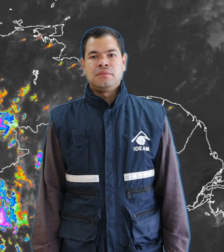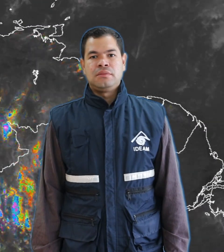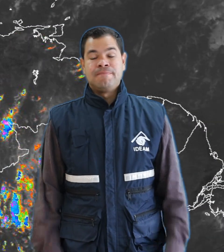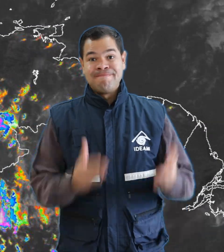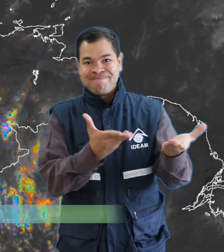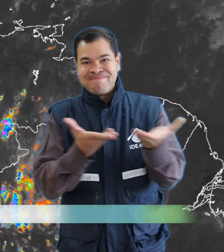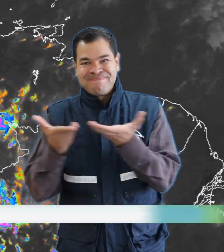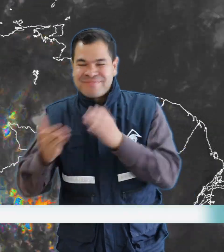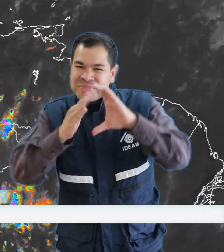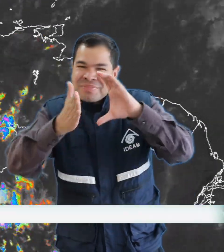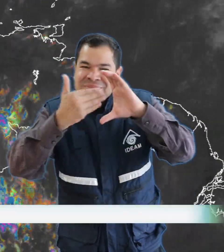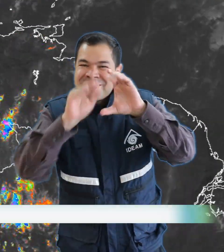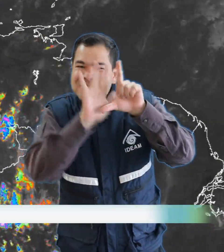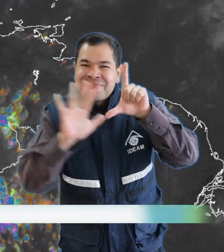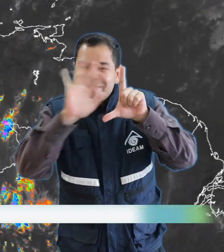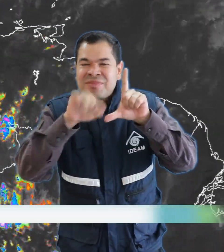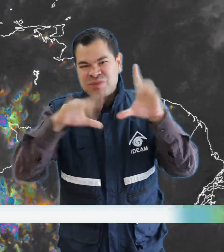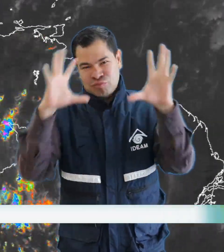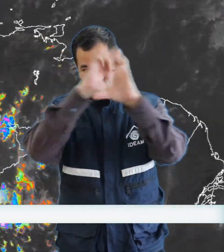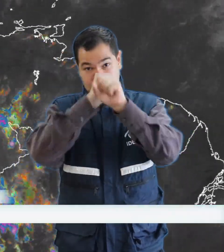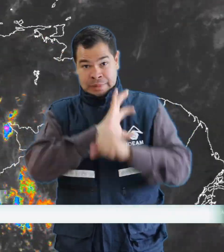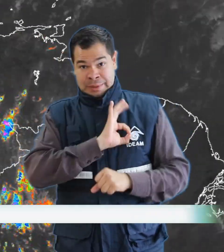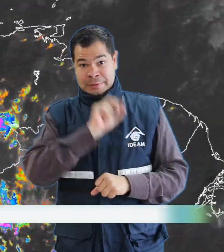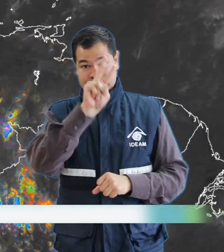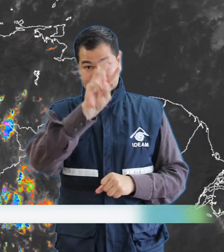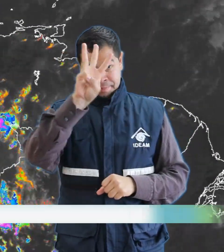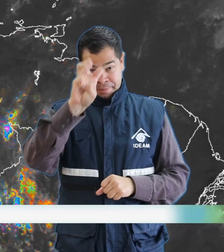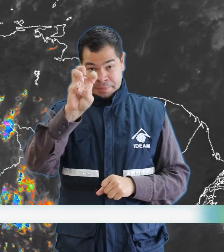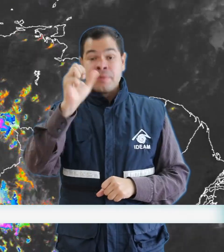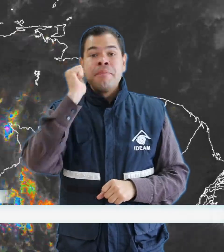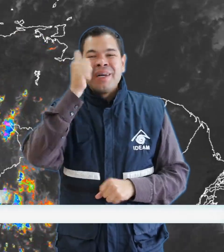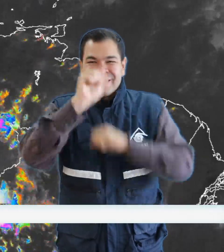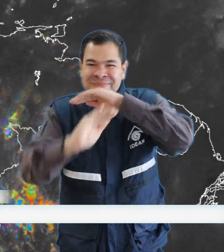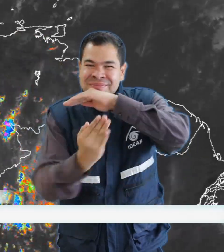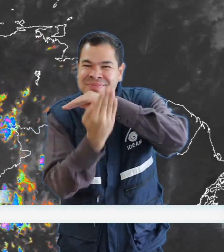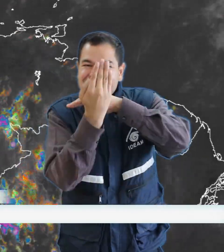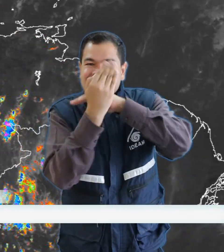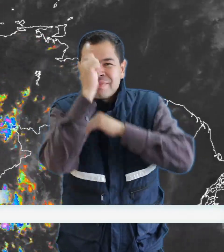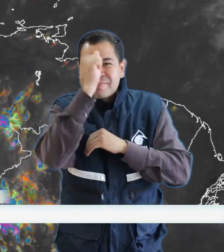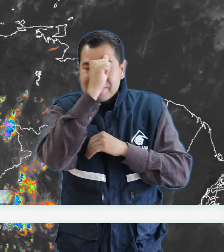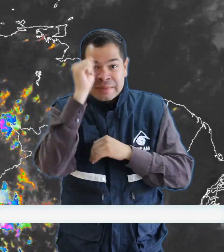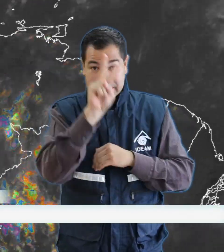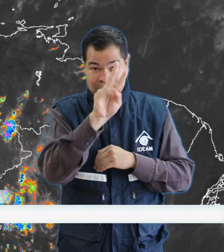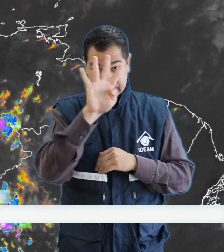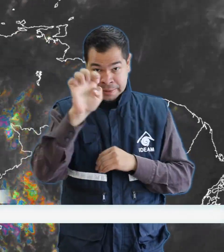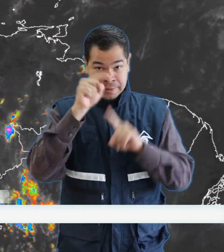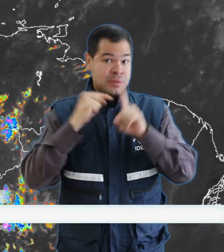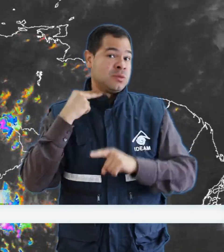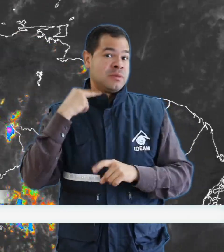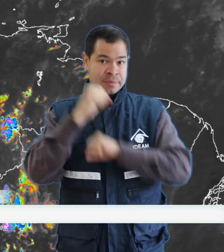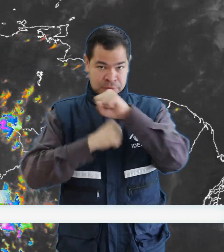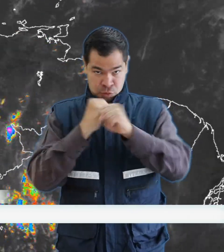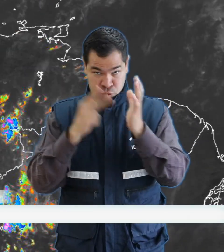Bienvenidos al pronóstico virtual para la noche de hoy sábado 28 y la madrugada de mañana domingo 29 de noviembre de